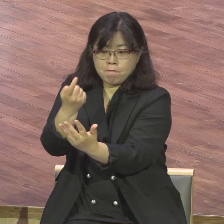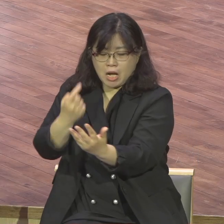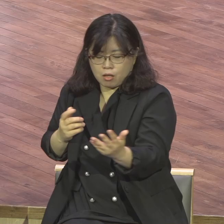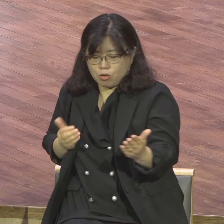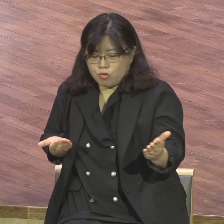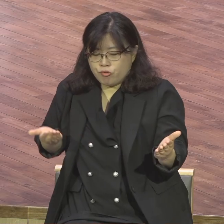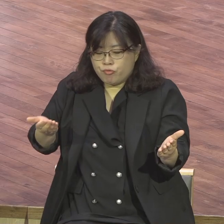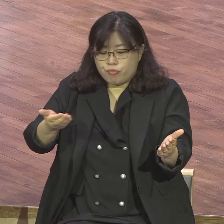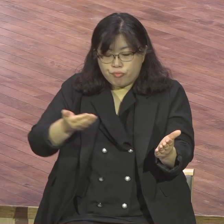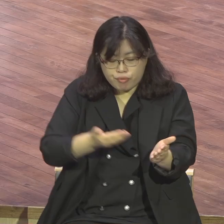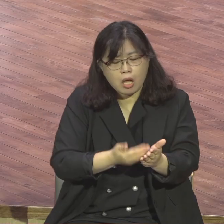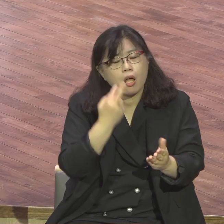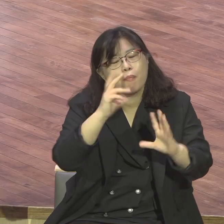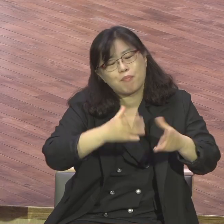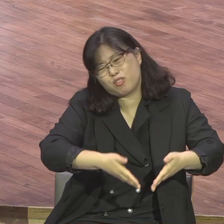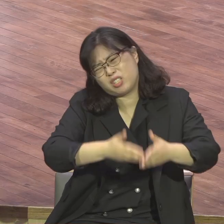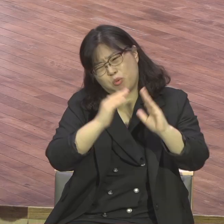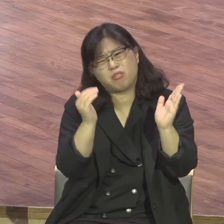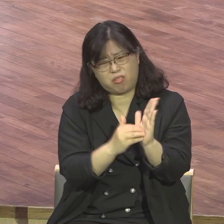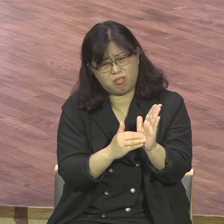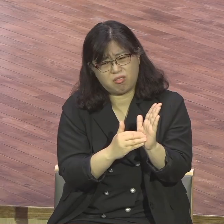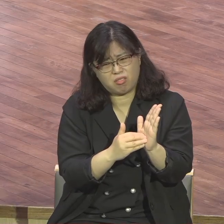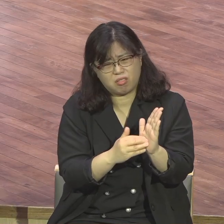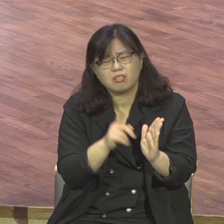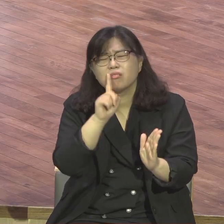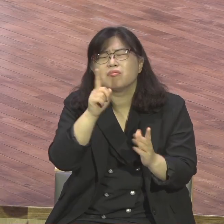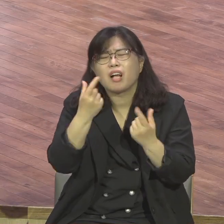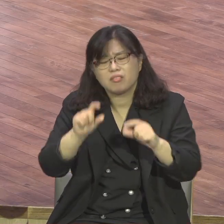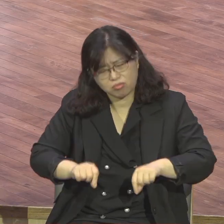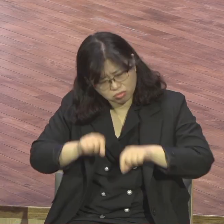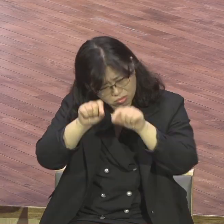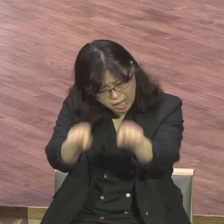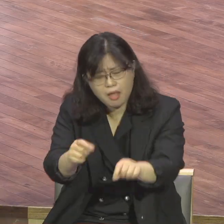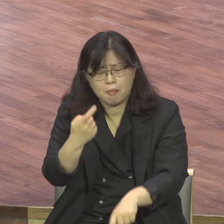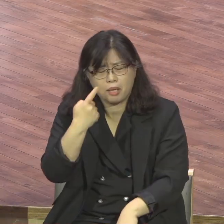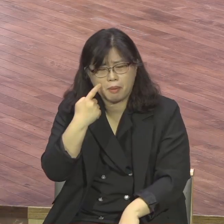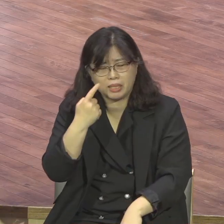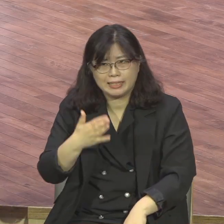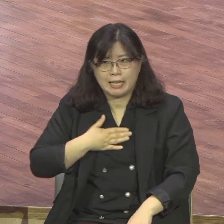드려야지 영적 예배 드려야지 그럼 해보시라고 하나님 어떻게 역사하시는가